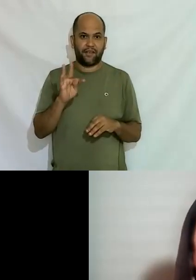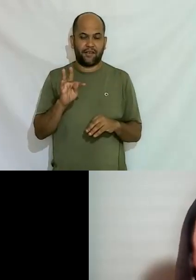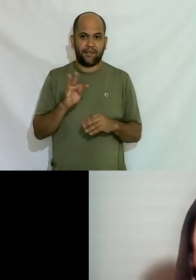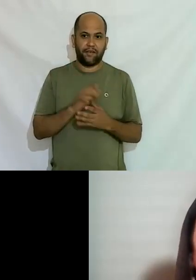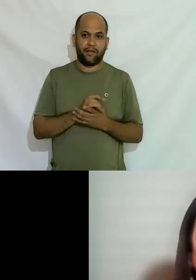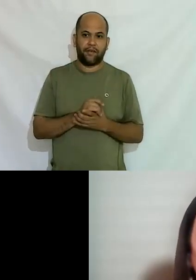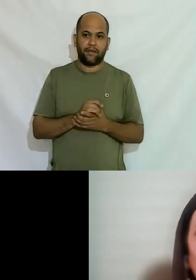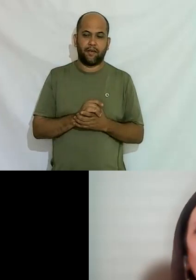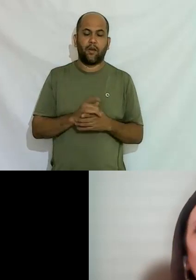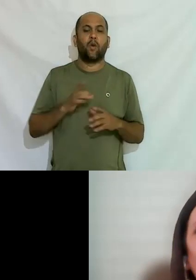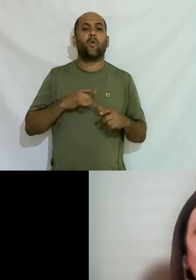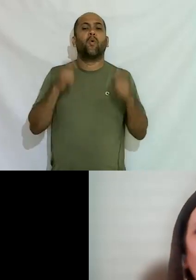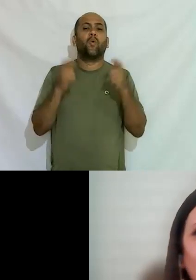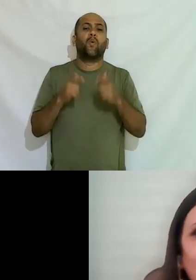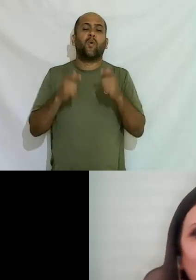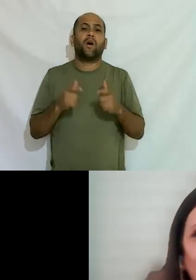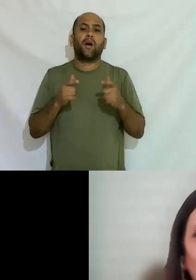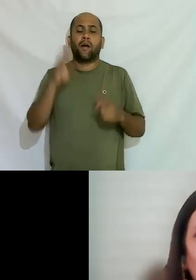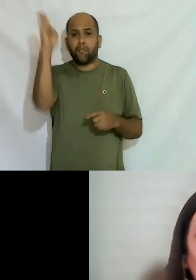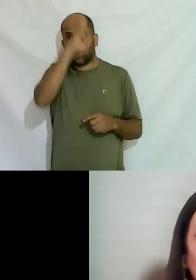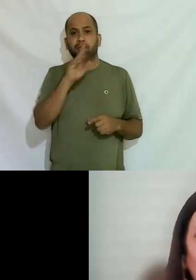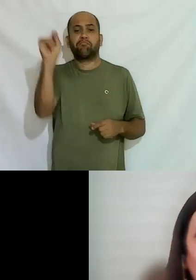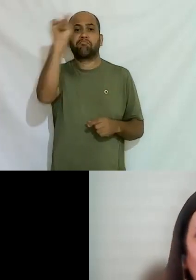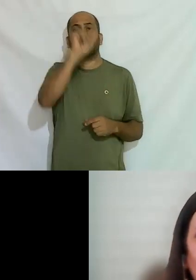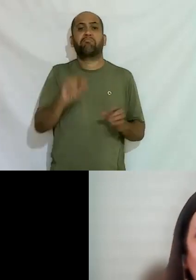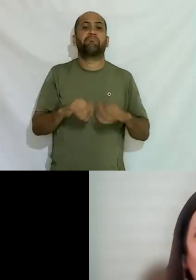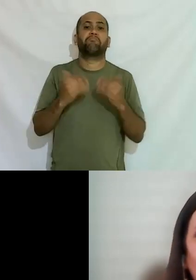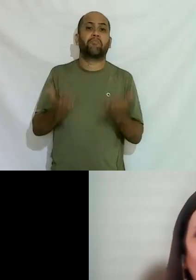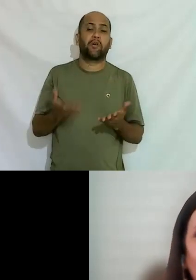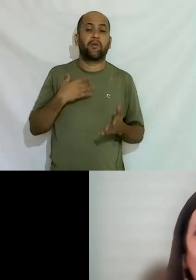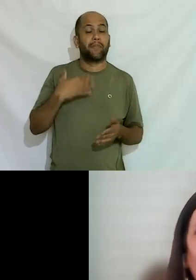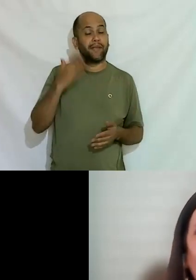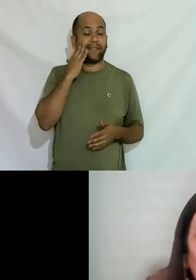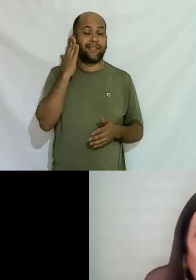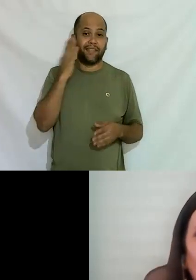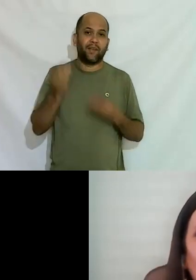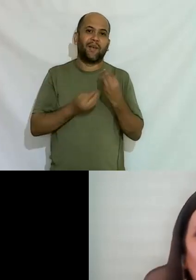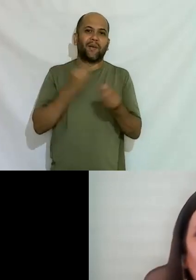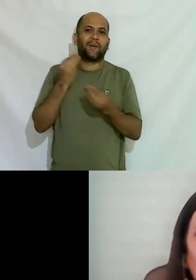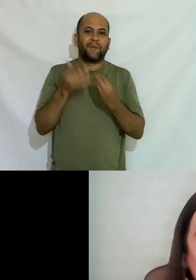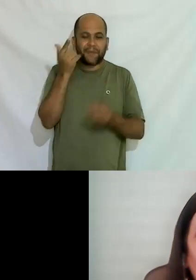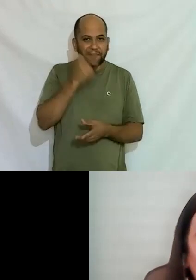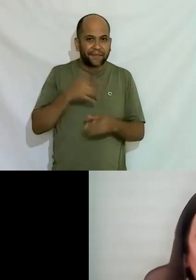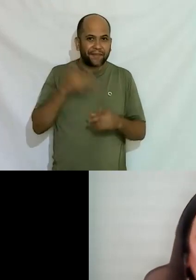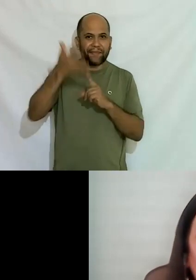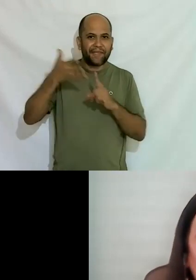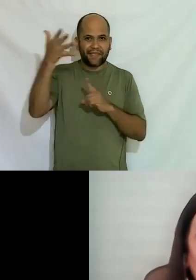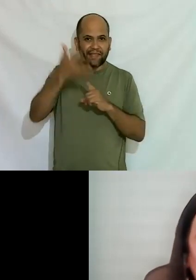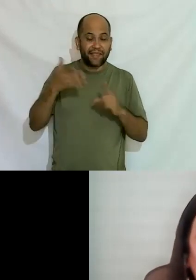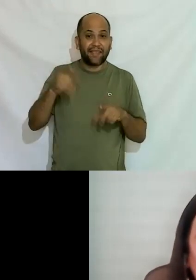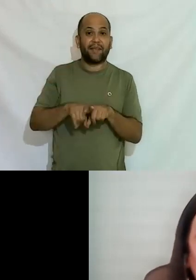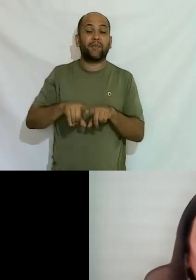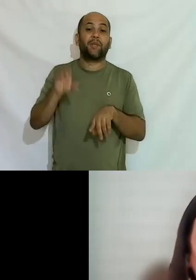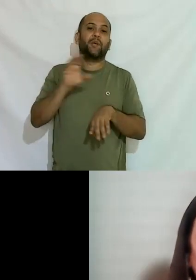o local de onde vocês estão falando para a gente acompanhar até onde a gente está conseguindo atingir com esse evento e o curso de